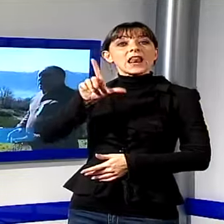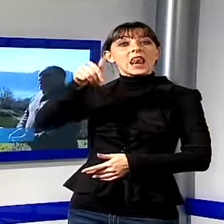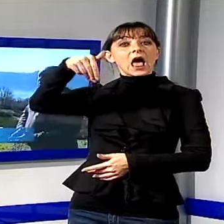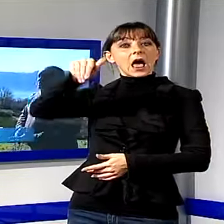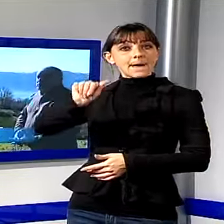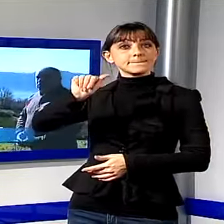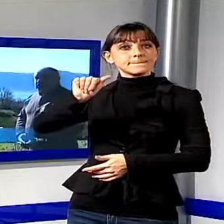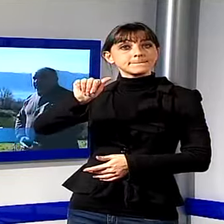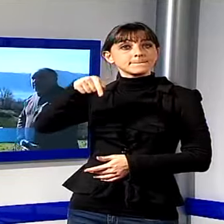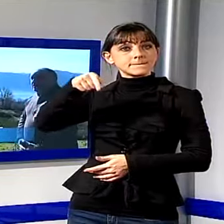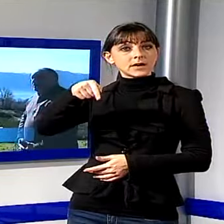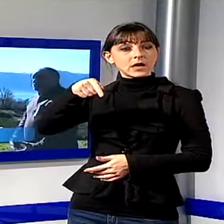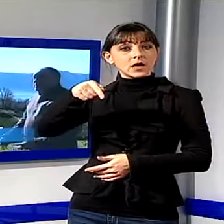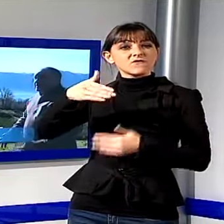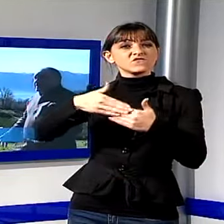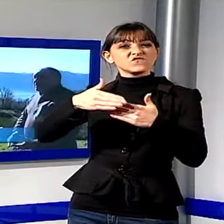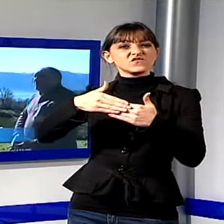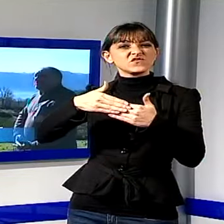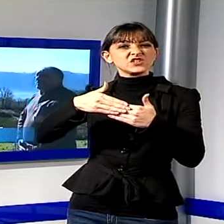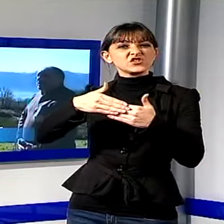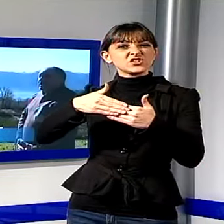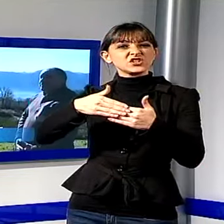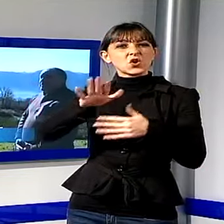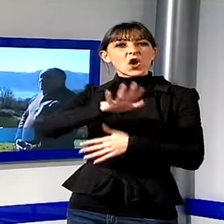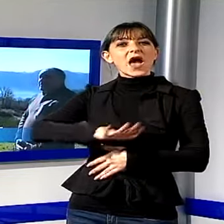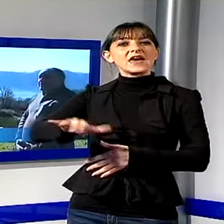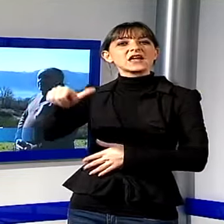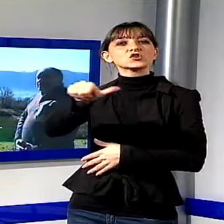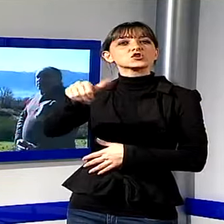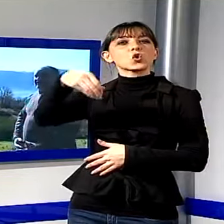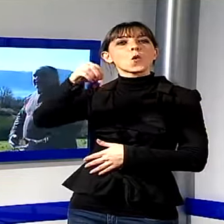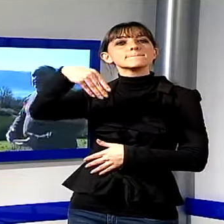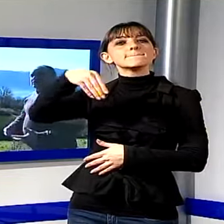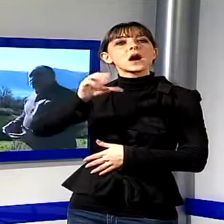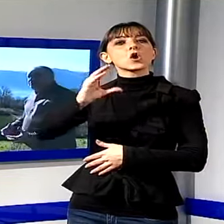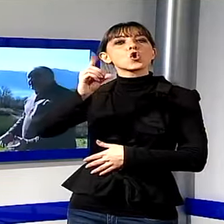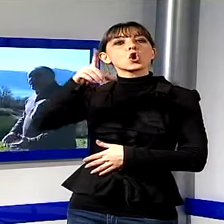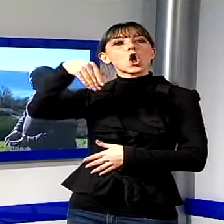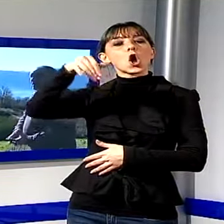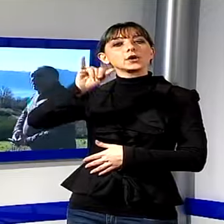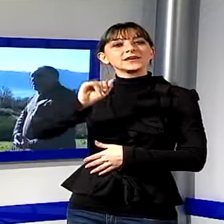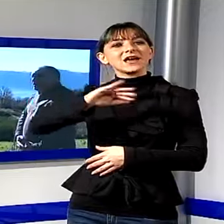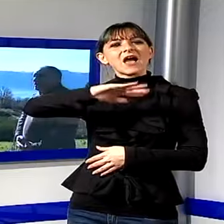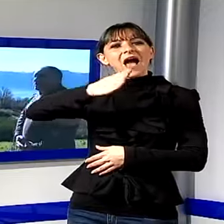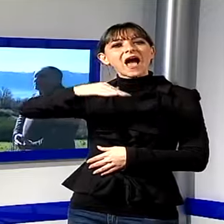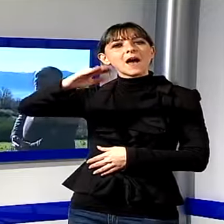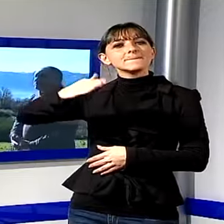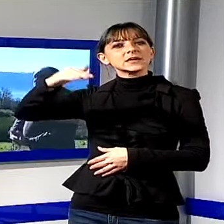Sommocolonia, sui mille metri, è una pagina dell'Appennino dove ci sono